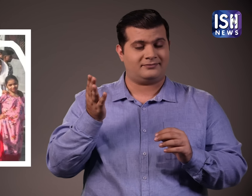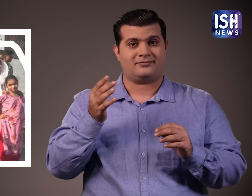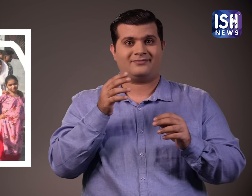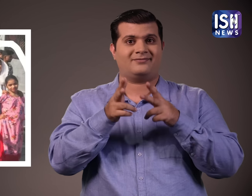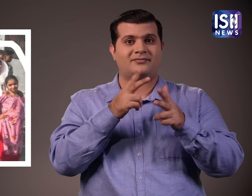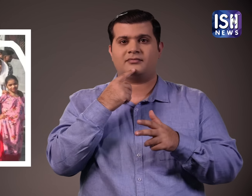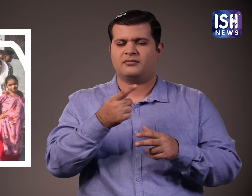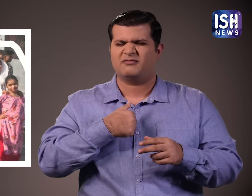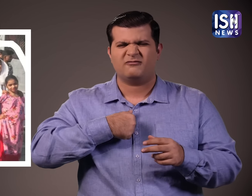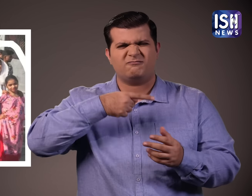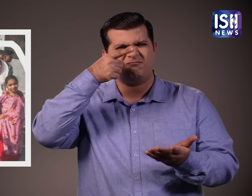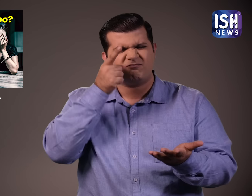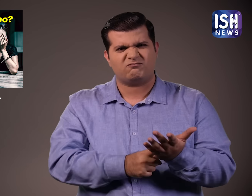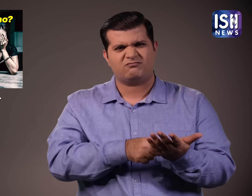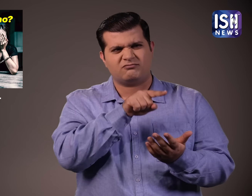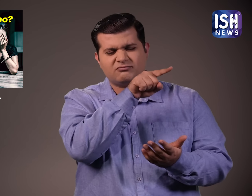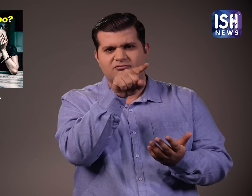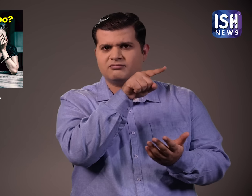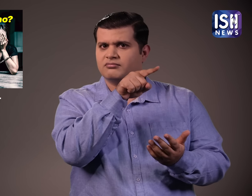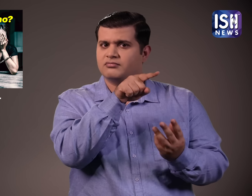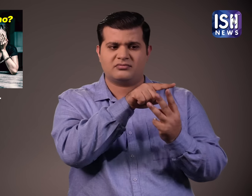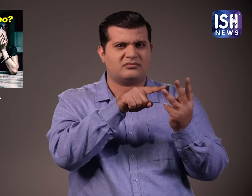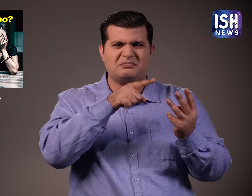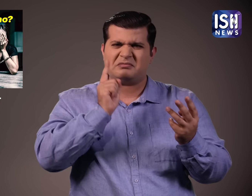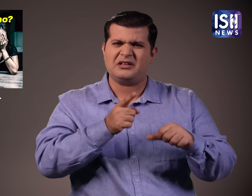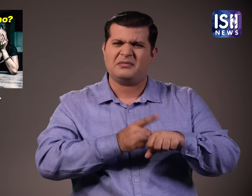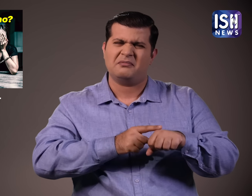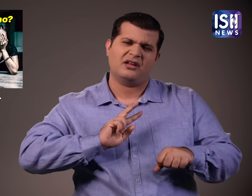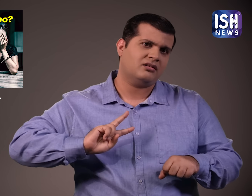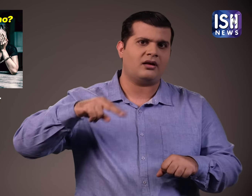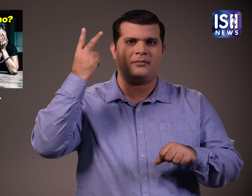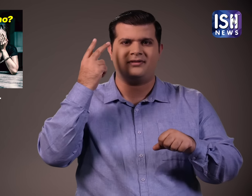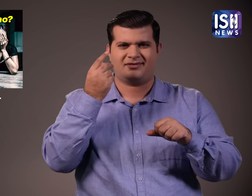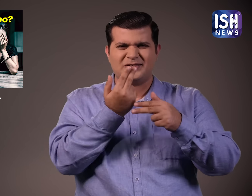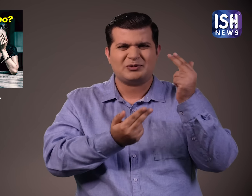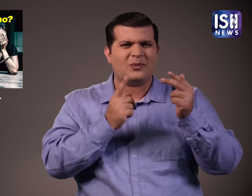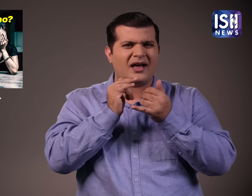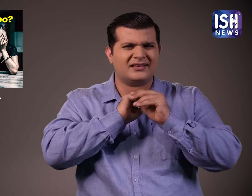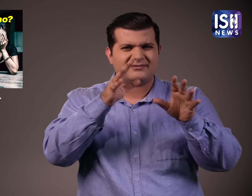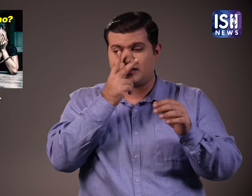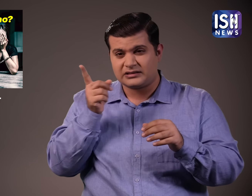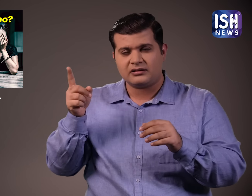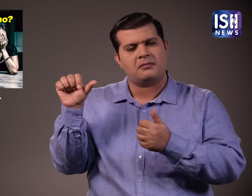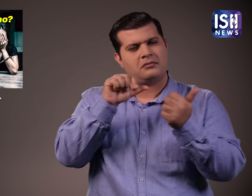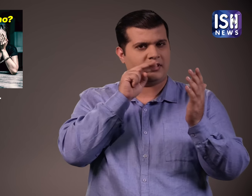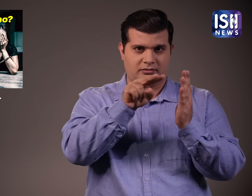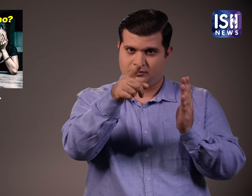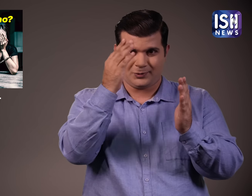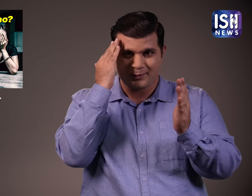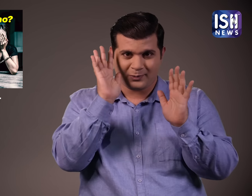है ये बहुत ही दुखत था और वो डिमांड करते है कि इन तीनों को स्ट्रिक पनिश्मेंट दी जानी चाहिए आपको